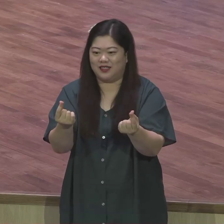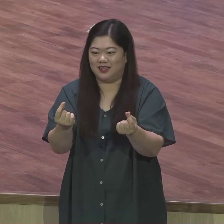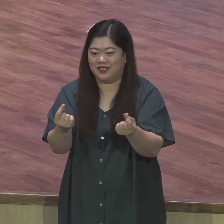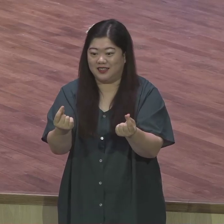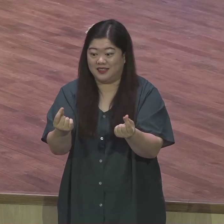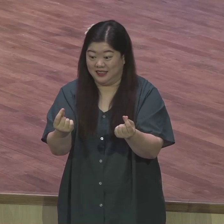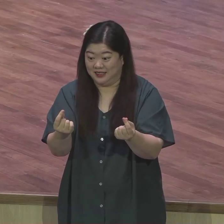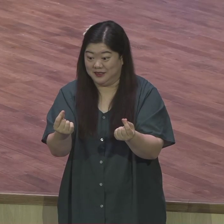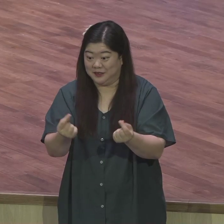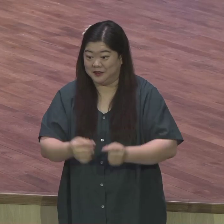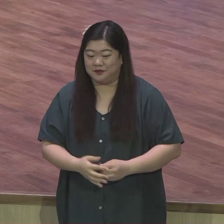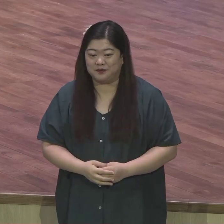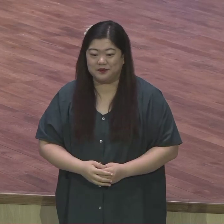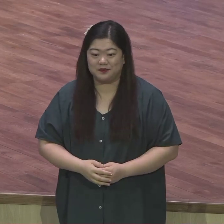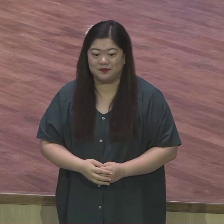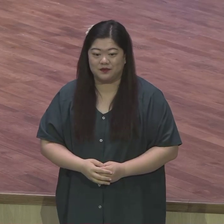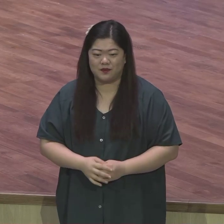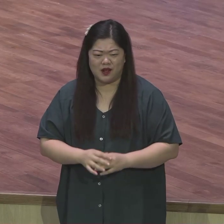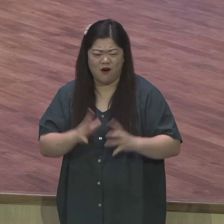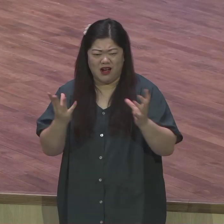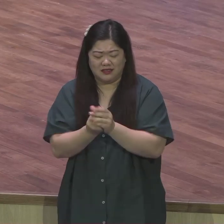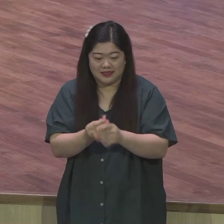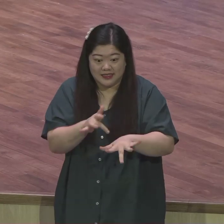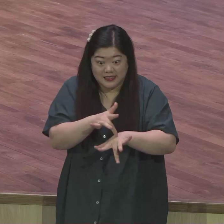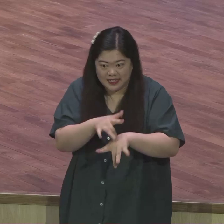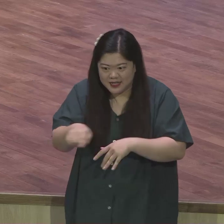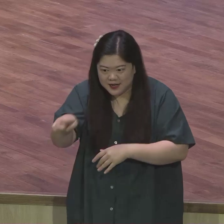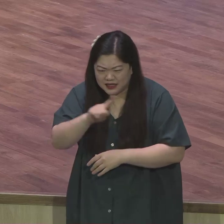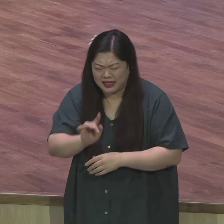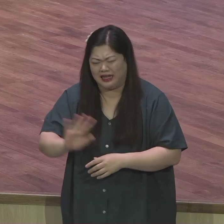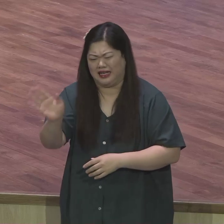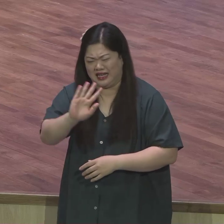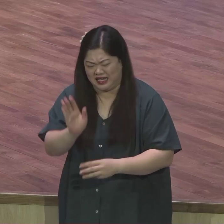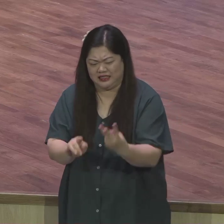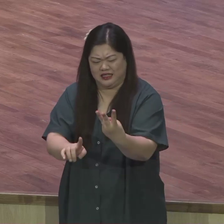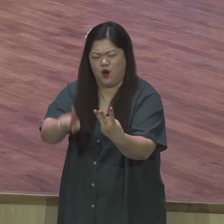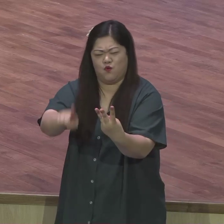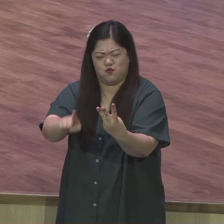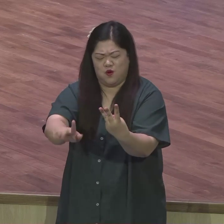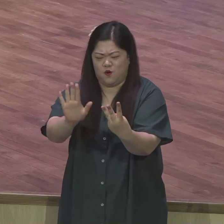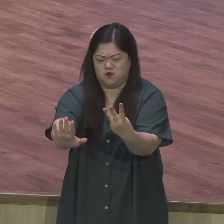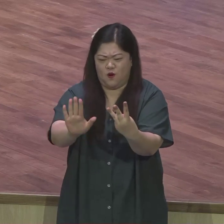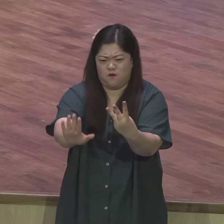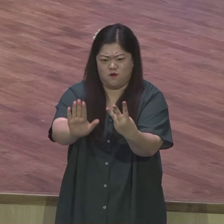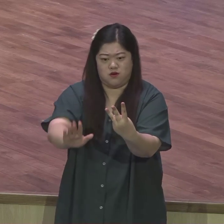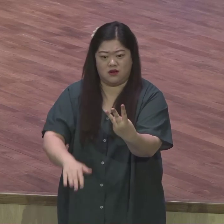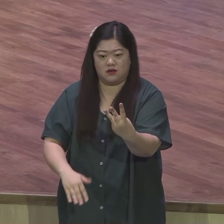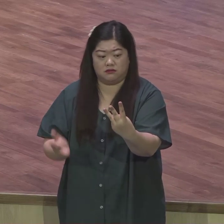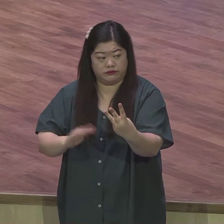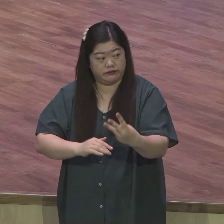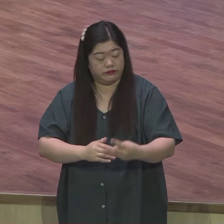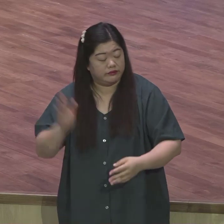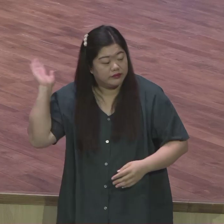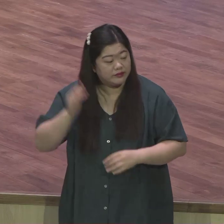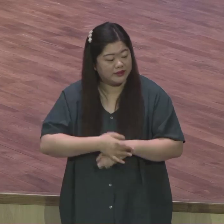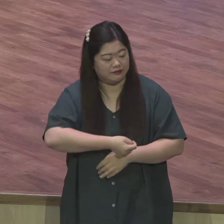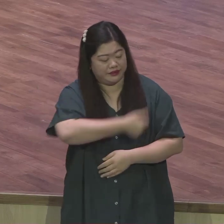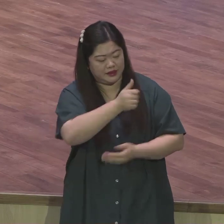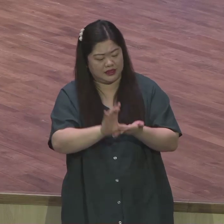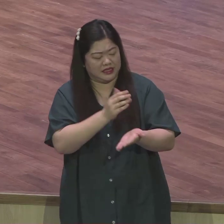완전히 달라서 사람이 이걸 세틀로 어떻게 바뀌어요 오직 그리스도 오직